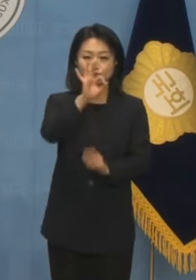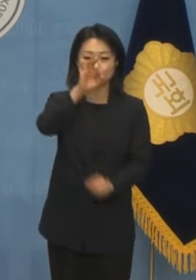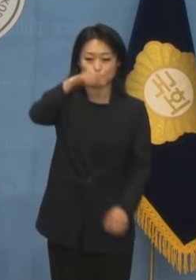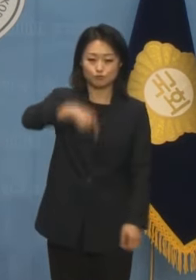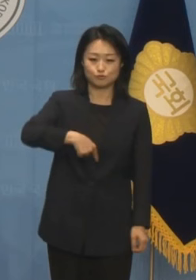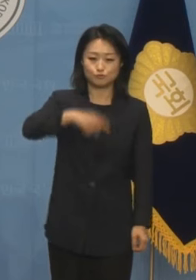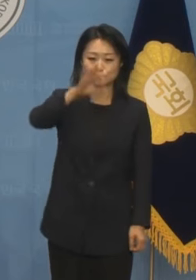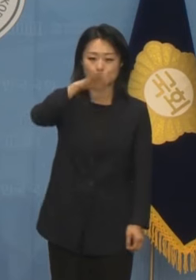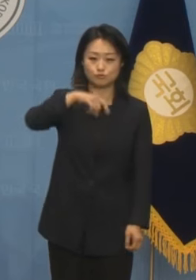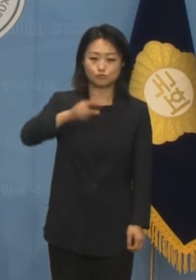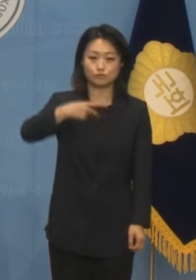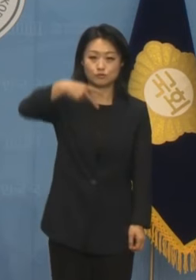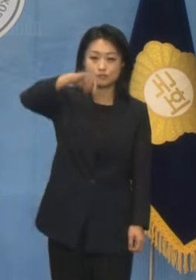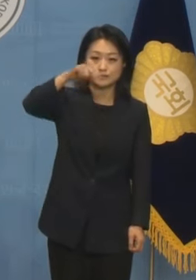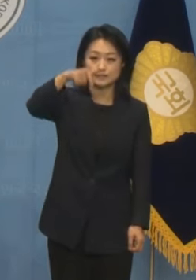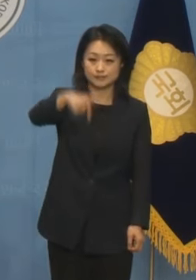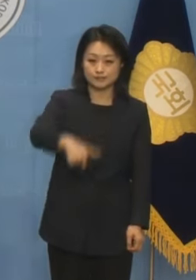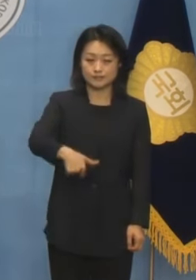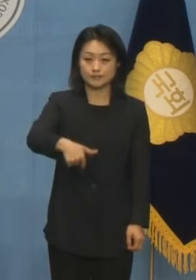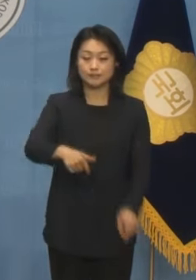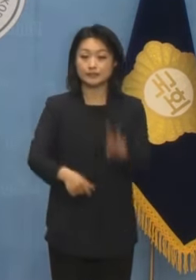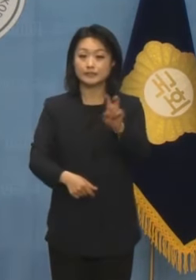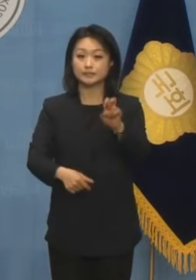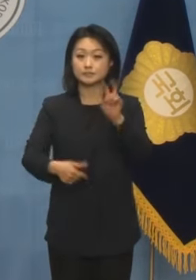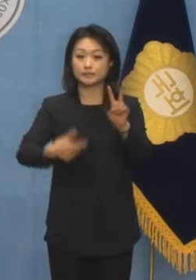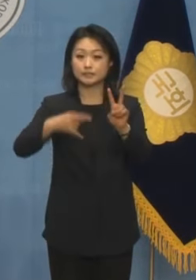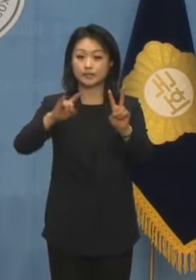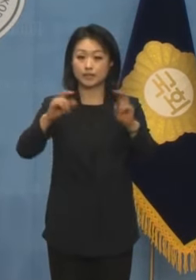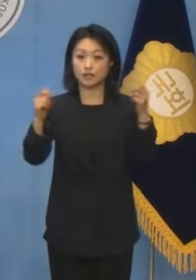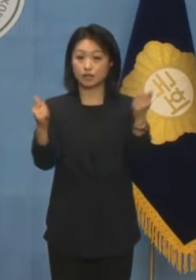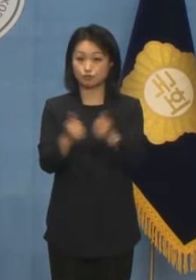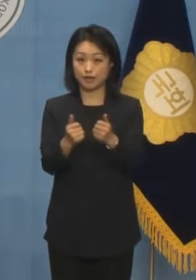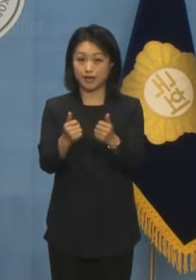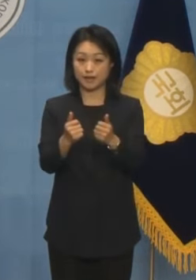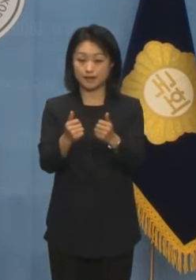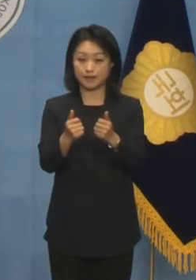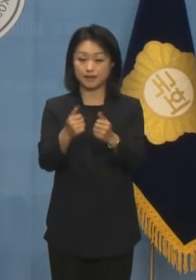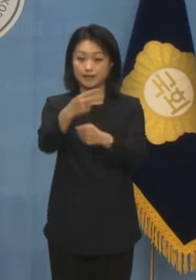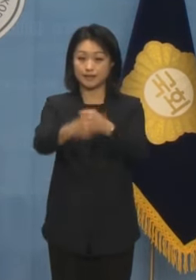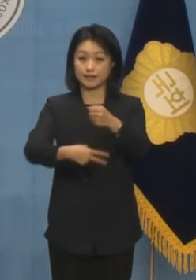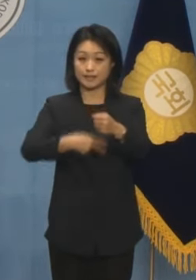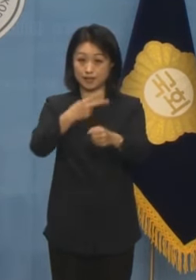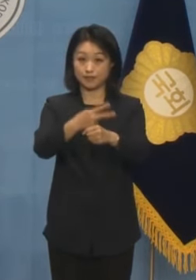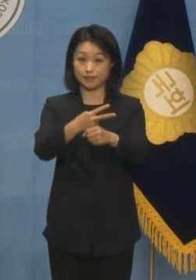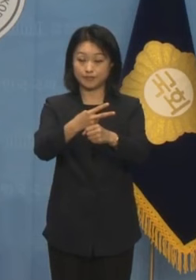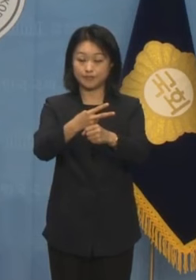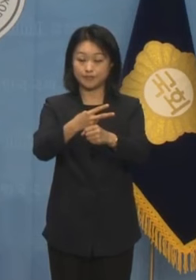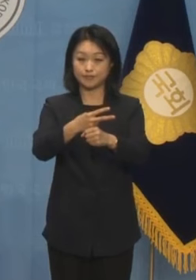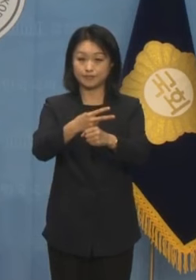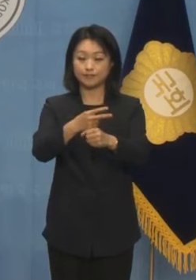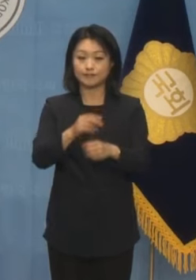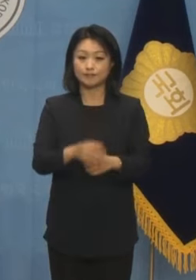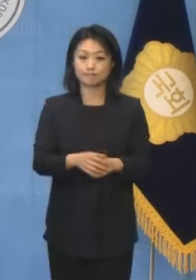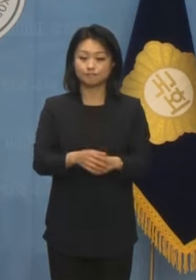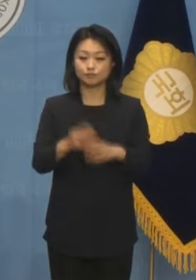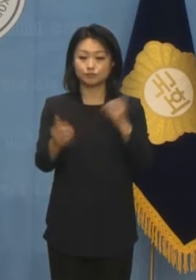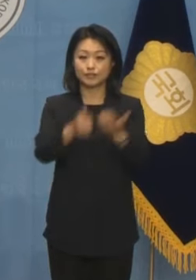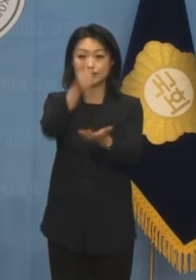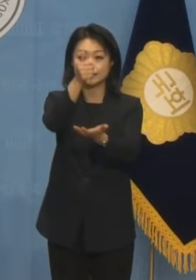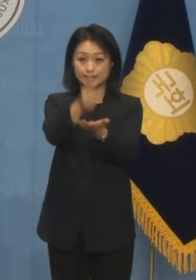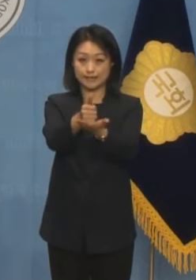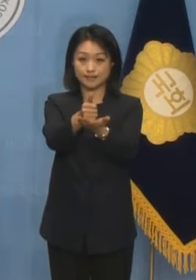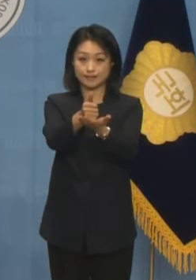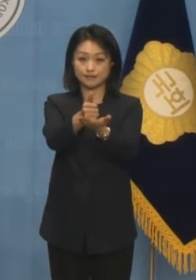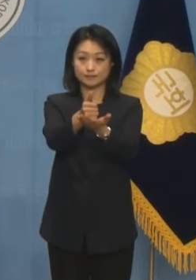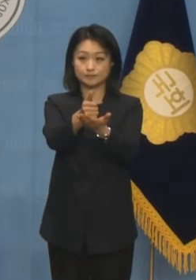저는 오늘 이번 22대 국회 전반기 민주당 국회의장 후보 선정을